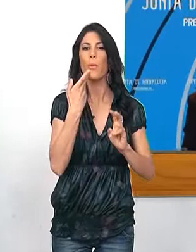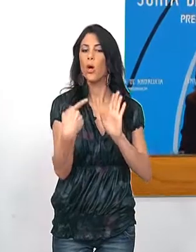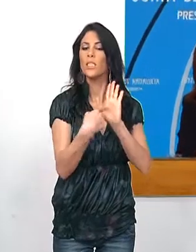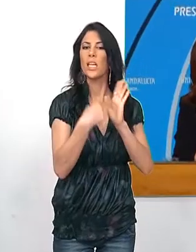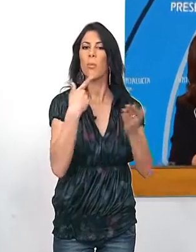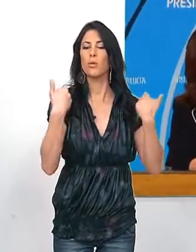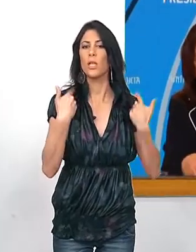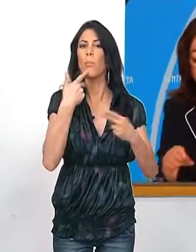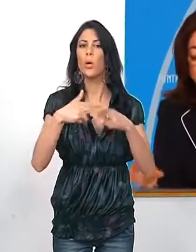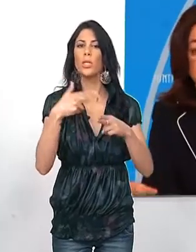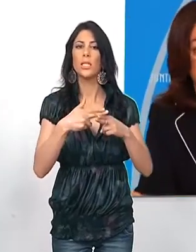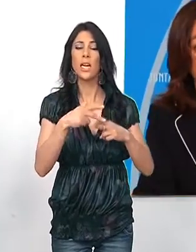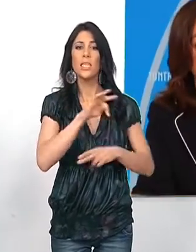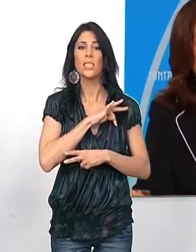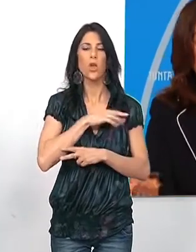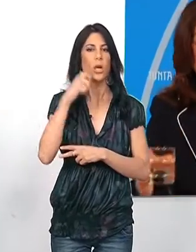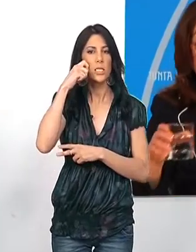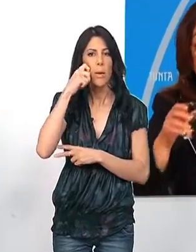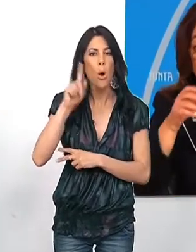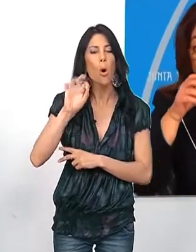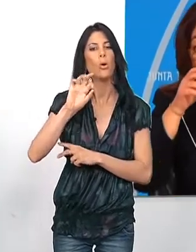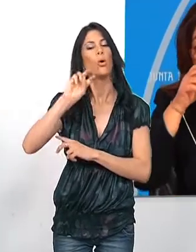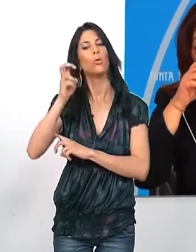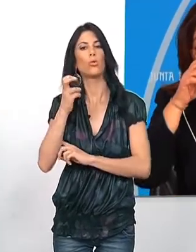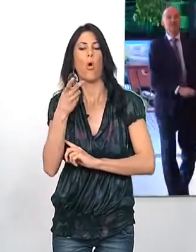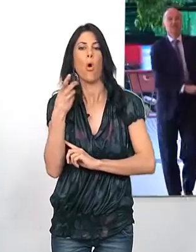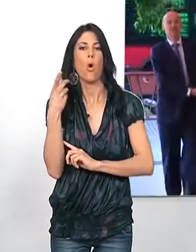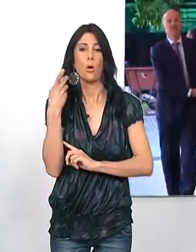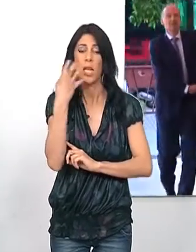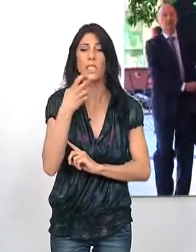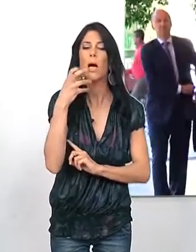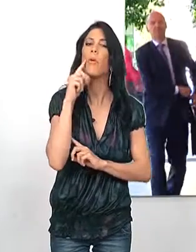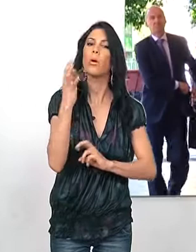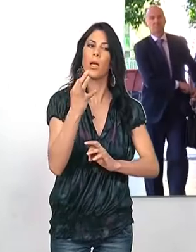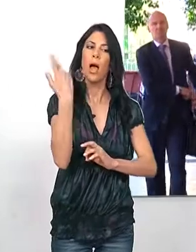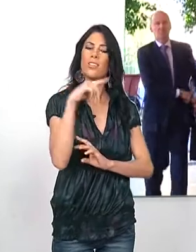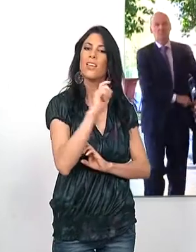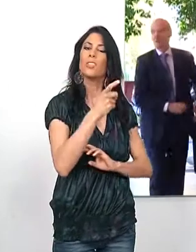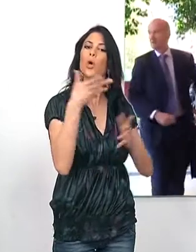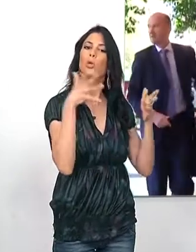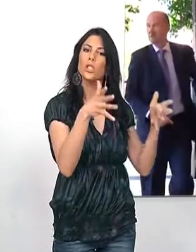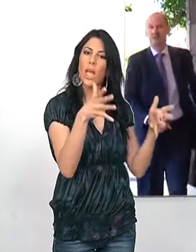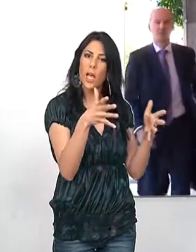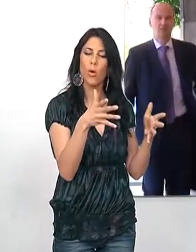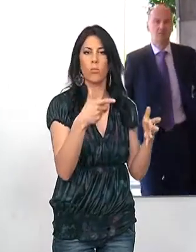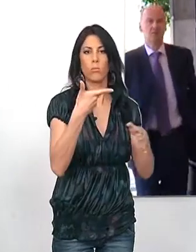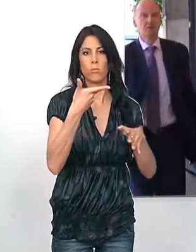responsabilidades políticas a Manuel Chávez o José Antonio Griñán por haber tenido a Fernández como consejero cuando fueron presidentes.